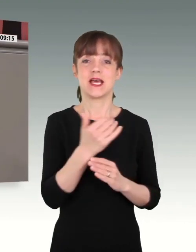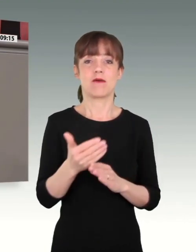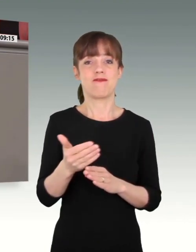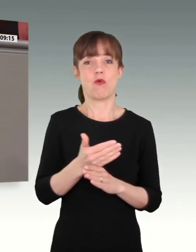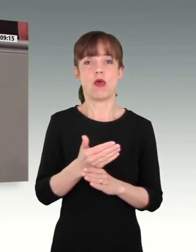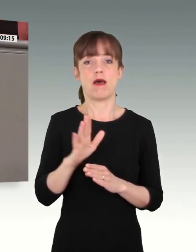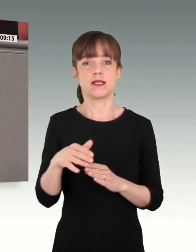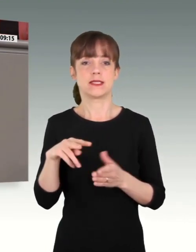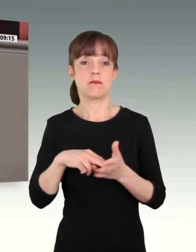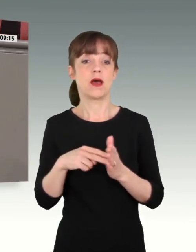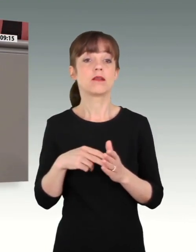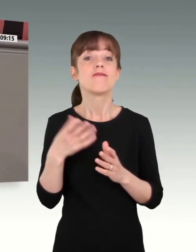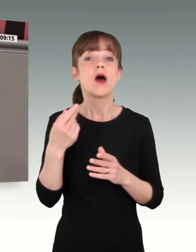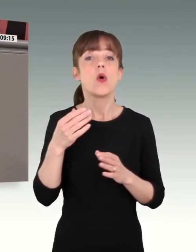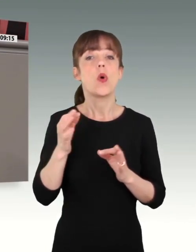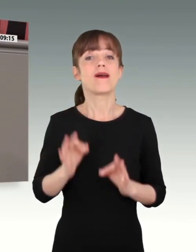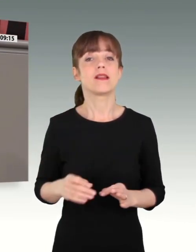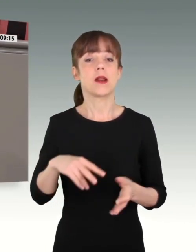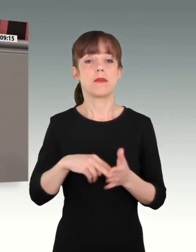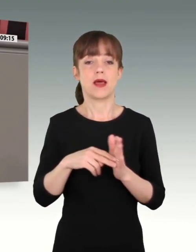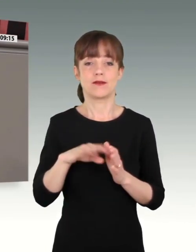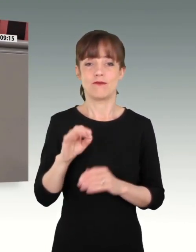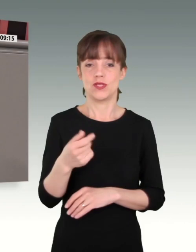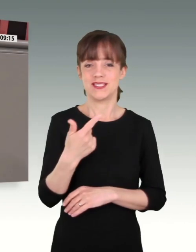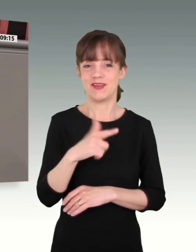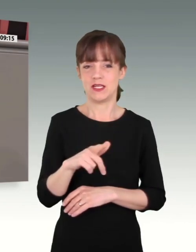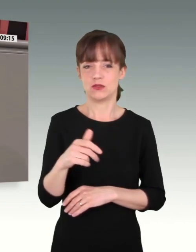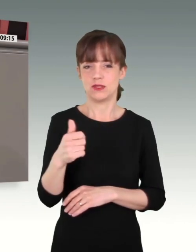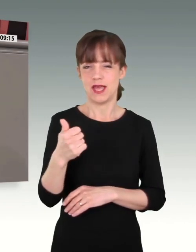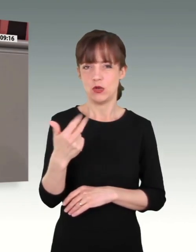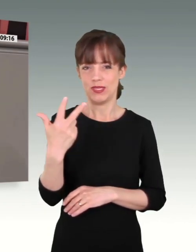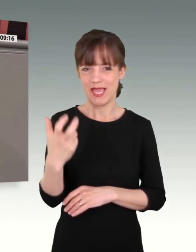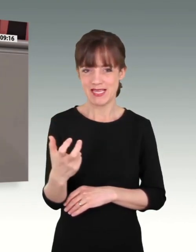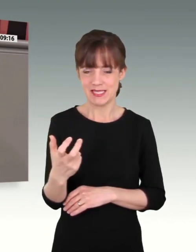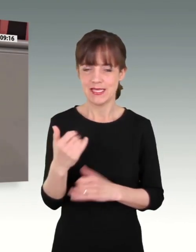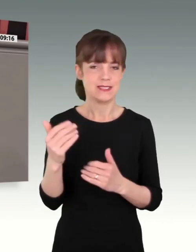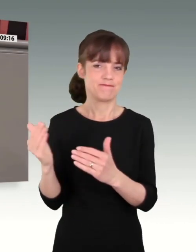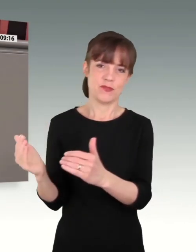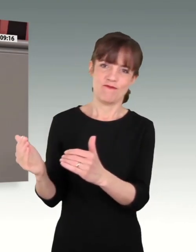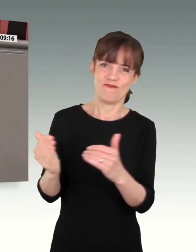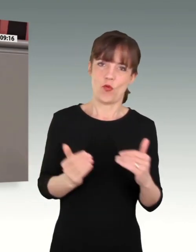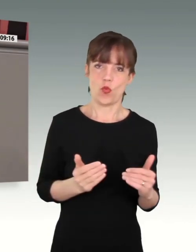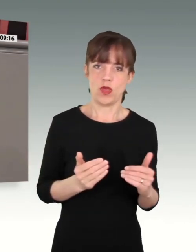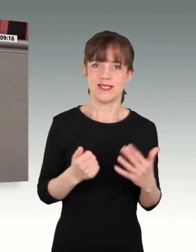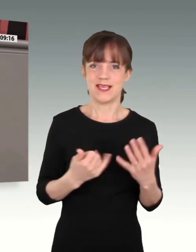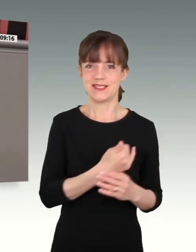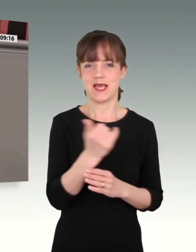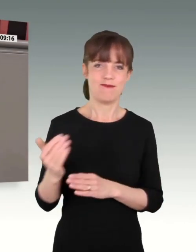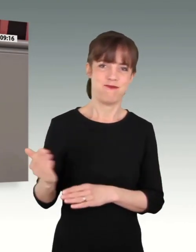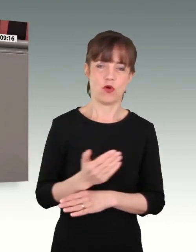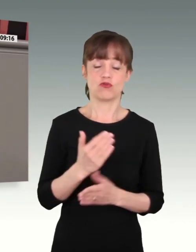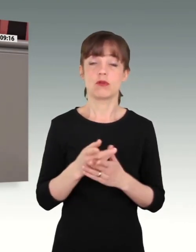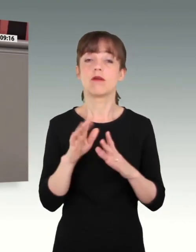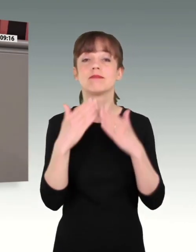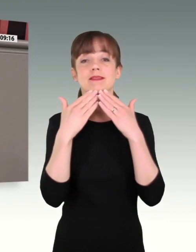für 2031 für die gesamte Truppe geplant. Und es ist gelungen, und da möchte ich ein herzliches Dankeschön auch an die